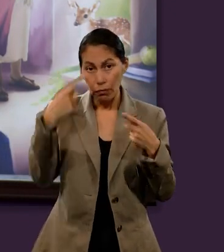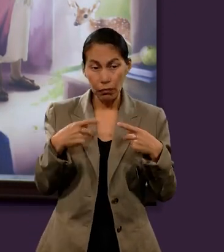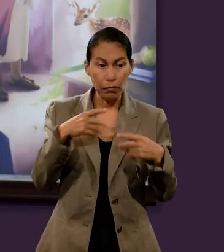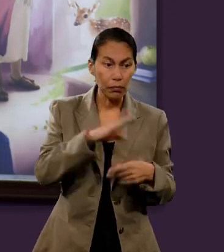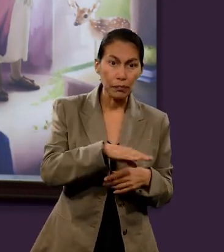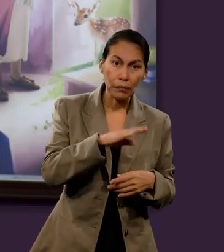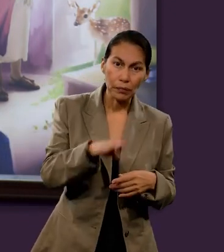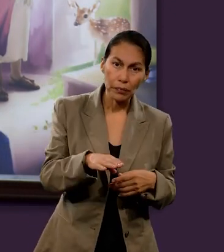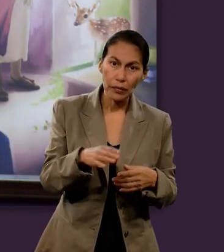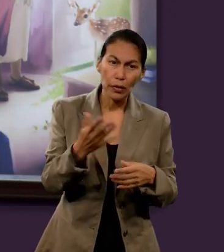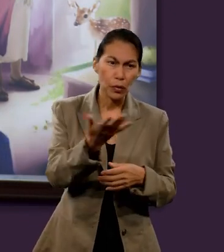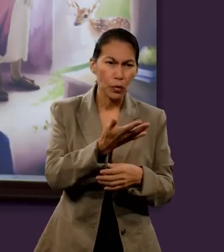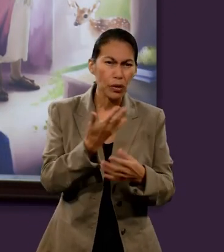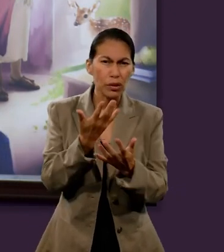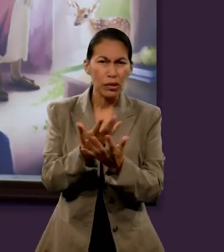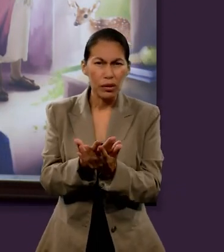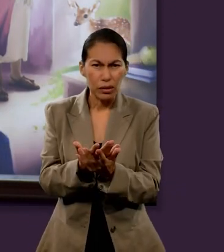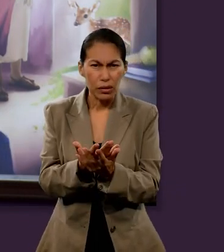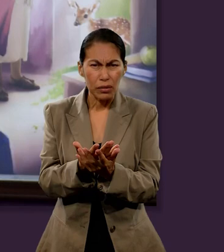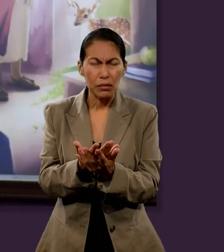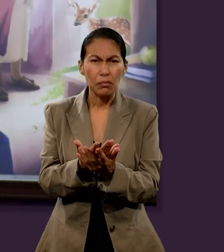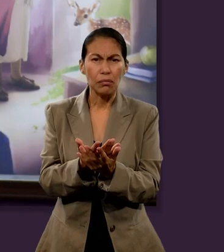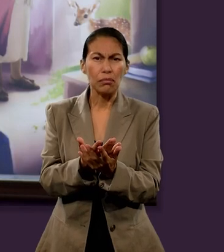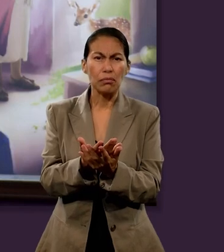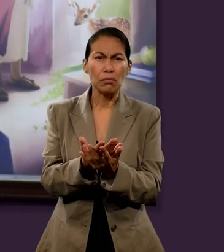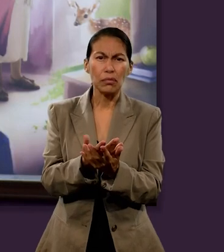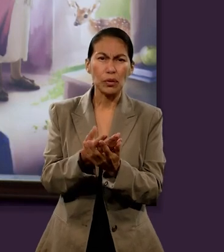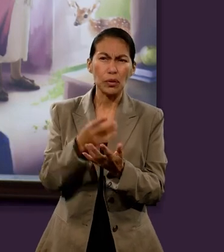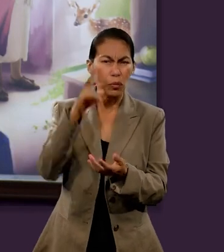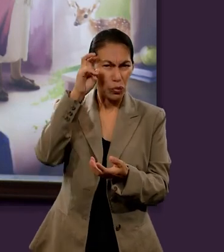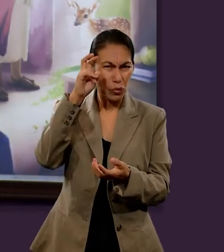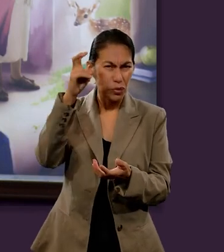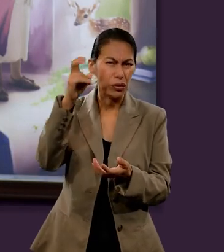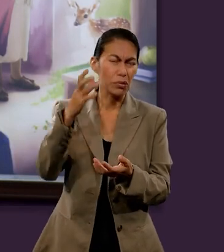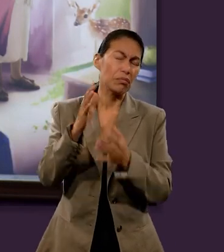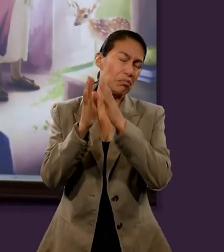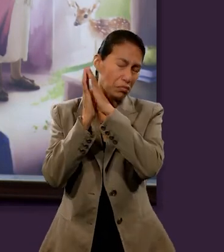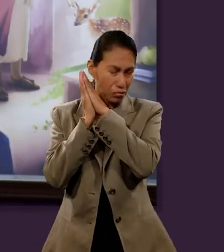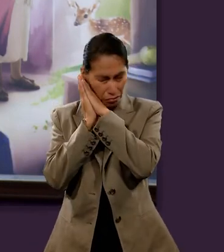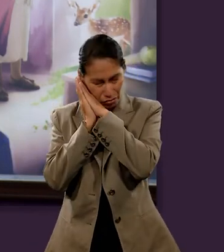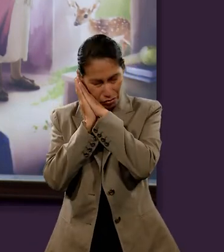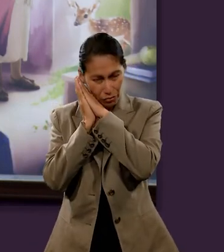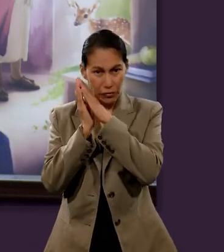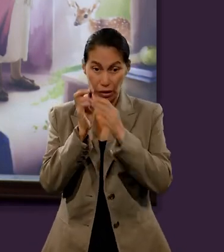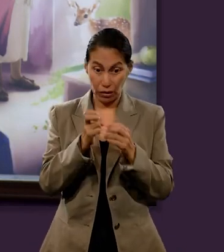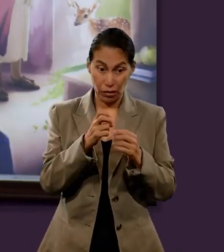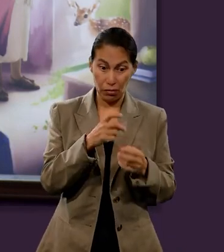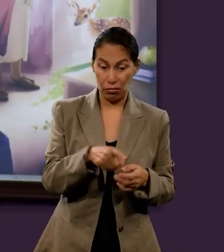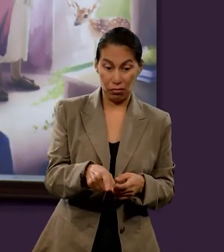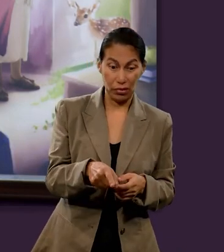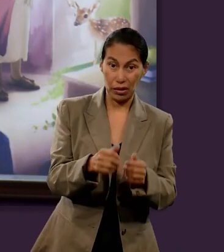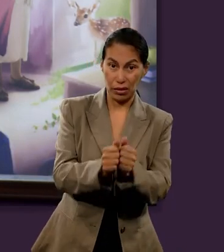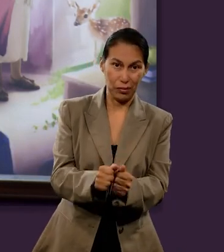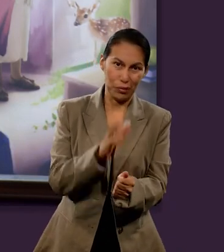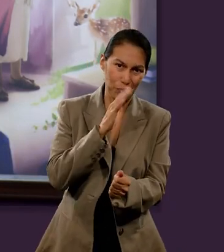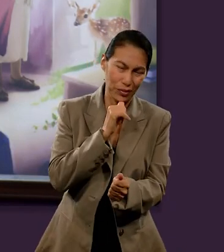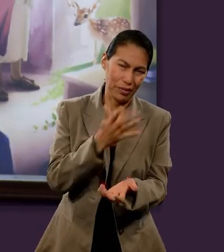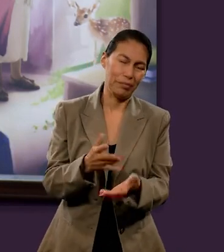muertos descansan en forma inconsciente en sus tumbas, como un sueño. Eso lo estudiamos en Eclesiastes, el capítulo